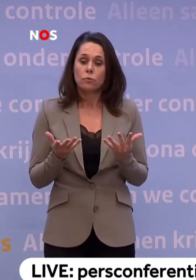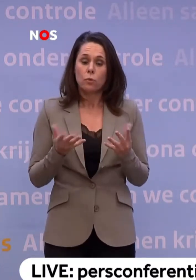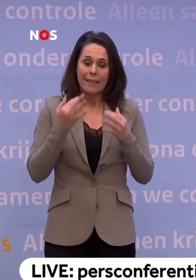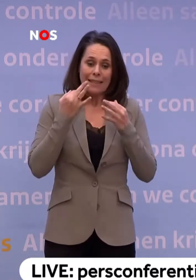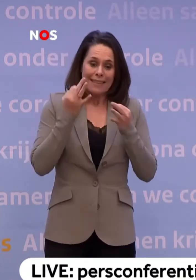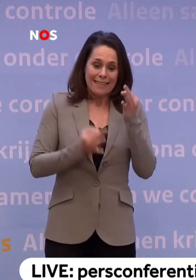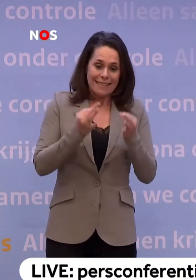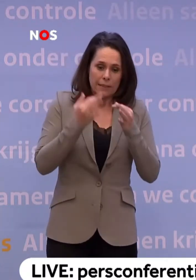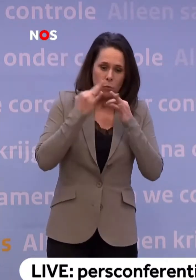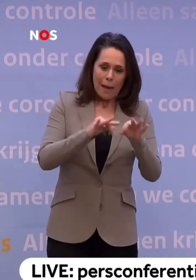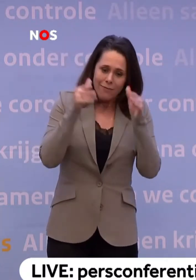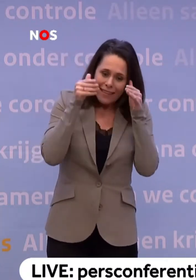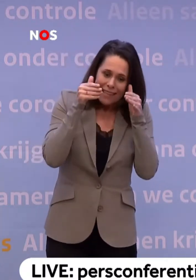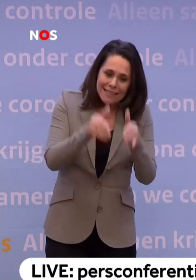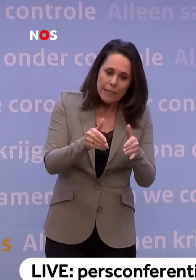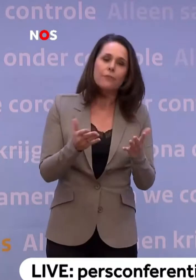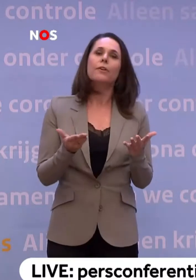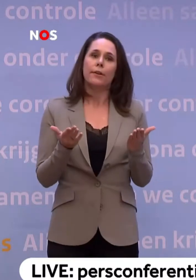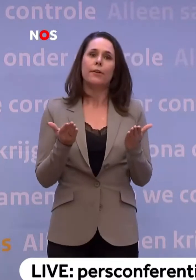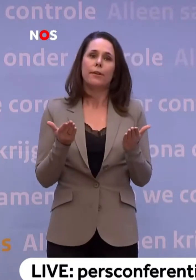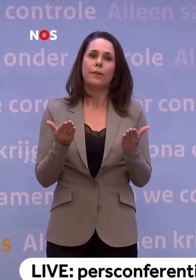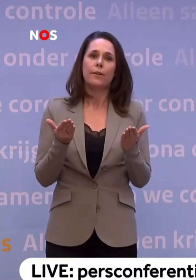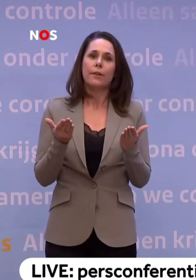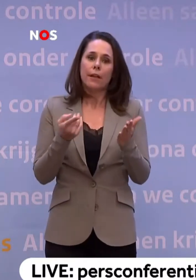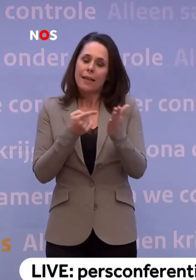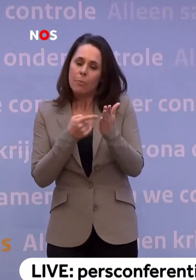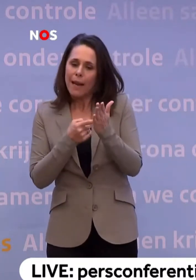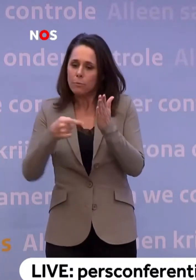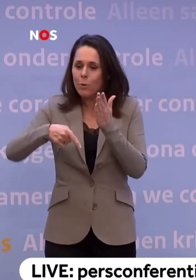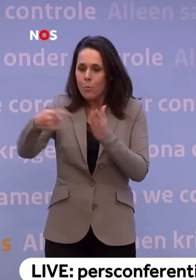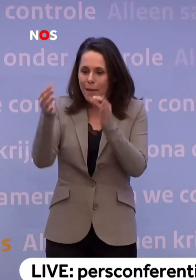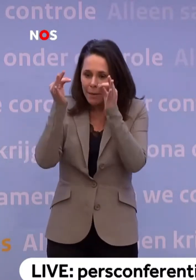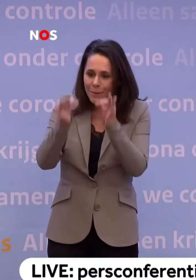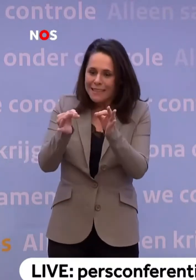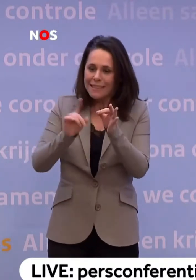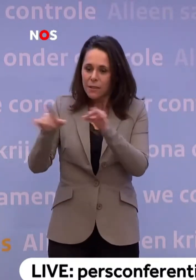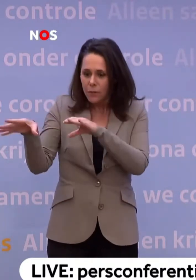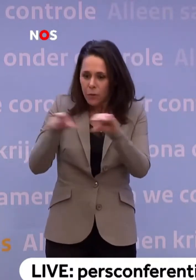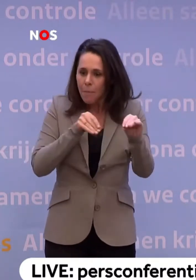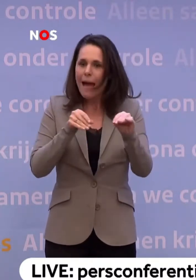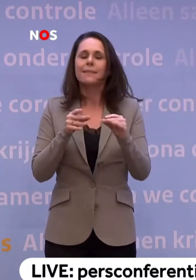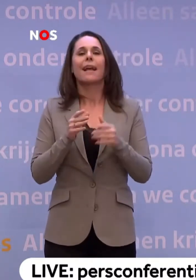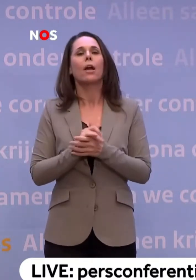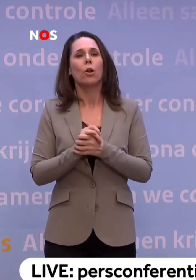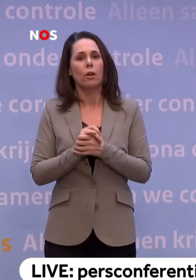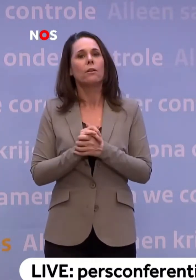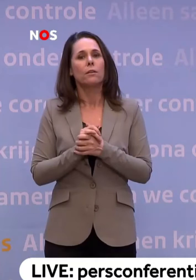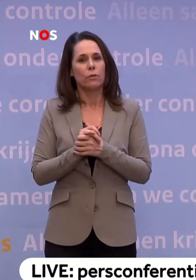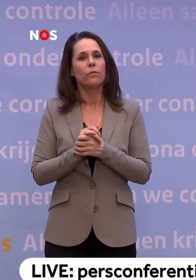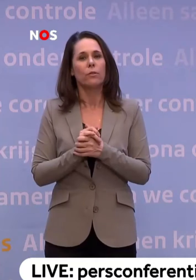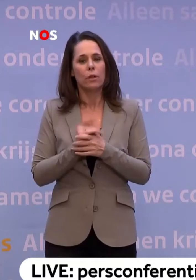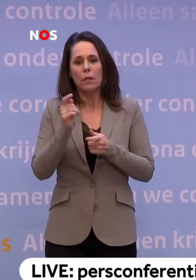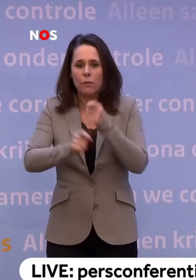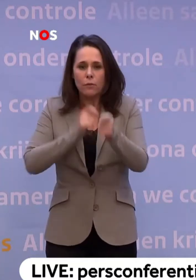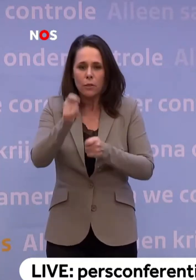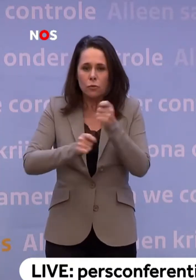testbeleid ook gaat voeren... ...en als je dat ook wilt gebruiken om mogelijkerwijs nog preciezer te zijn... ...in welke maatregelen je treft... ...dan zul je wel moeten zorgen dat heel